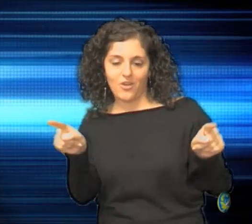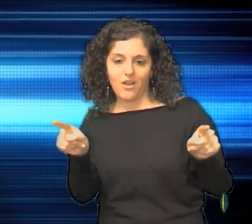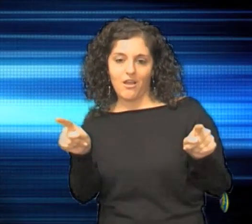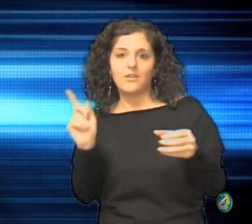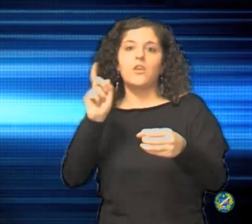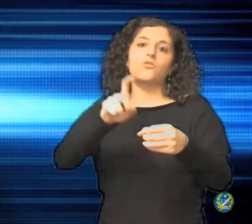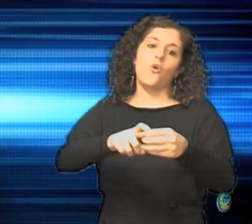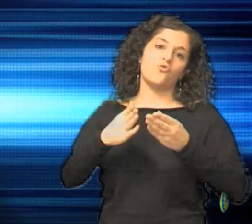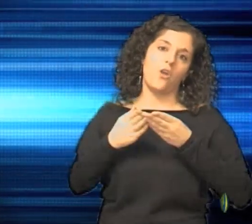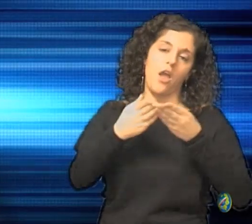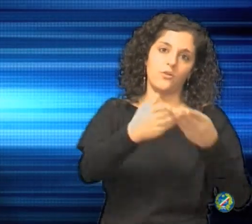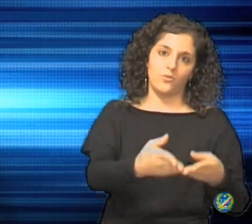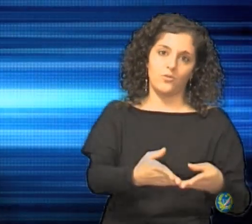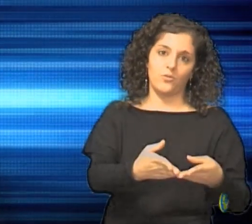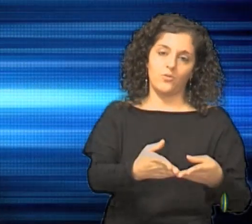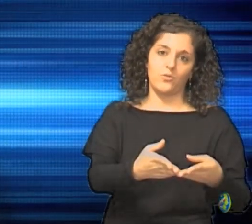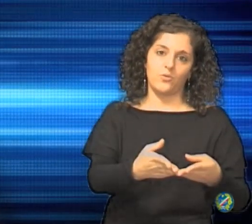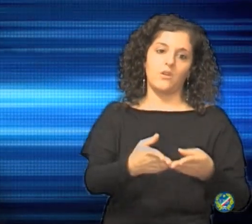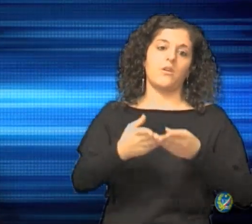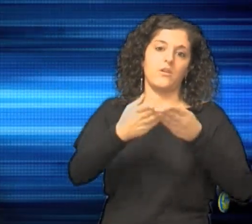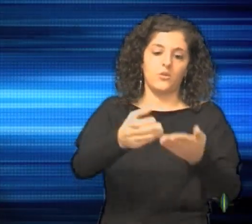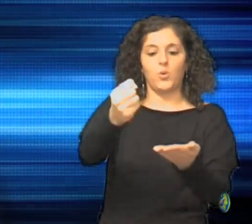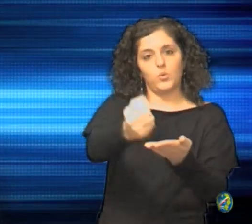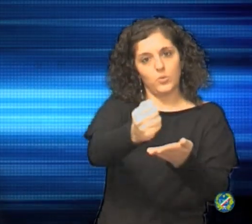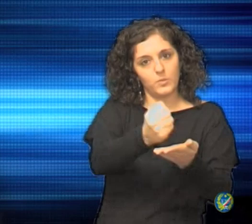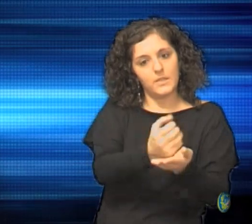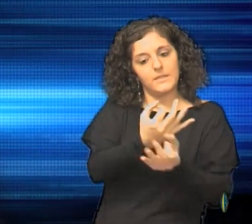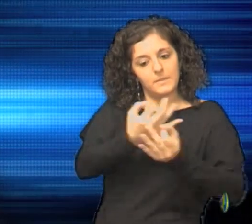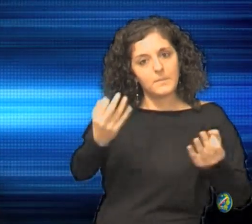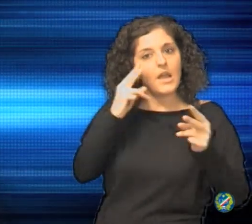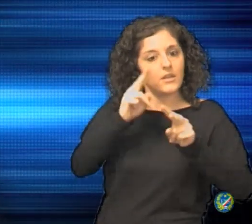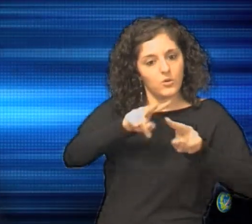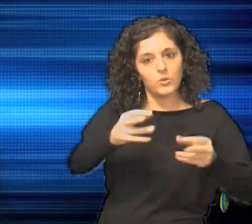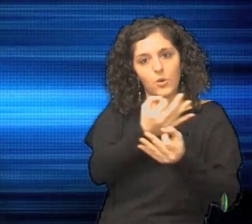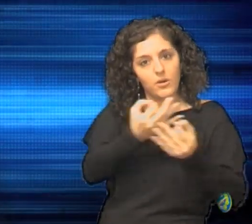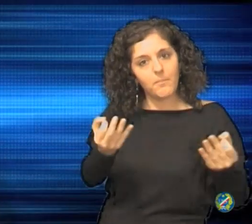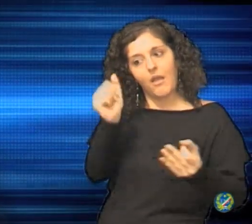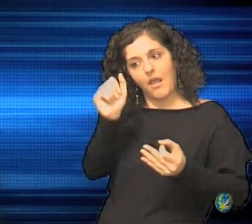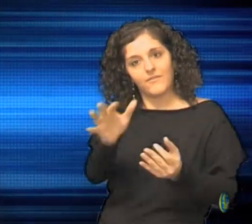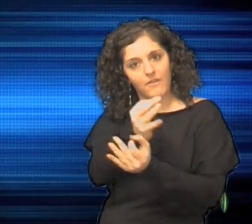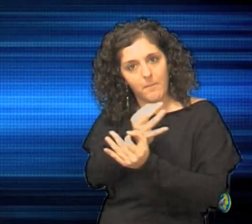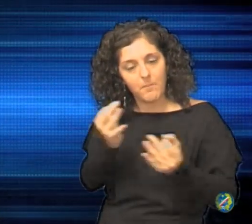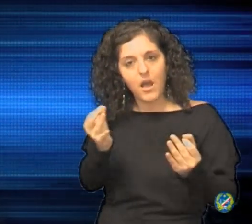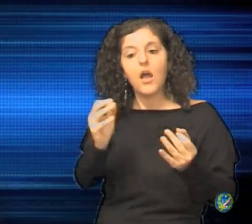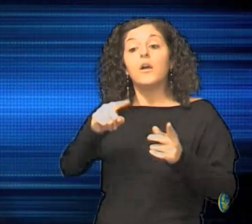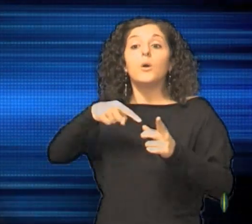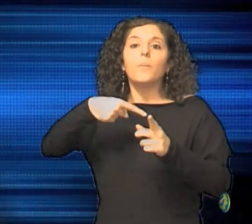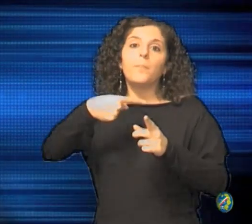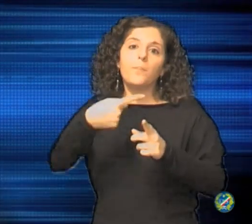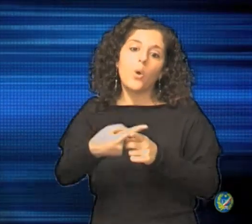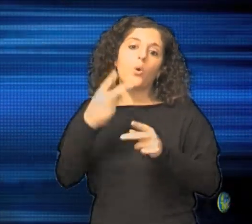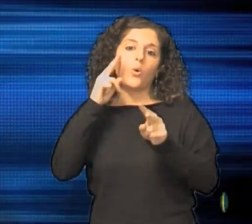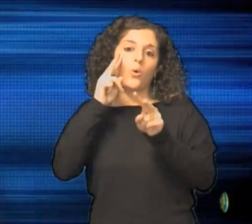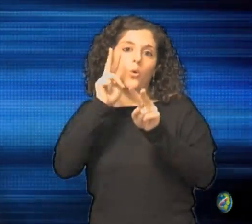nell'inviare la documentazione, di controllare che la